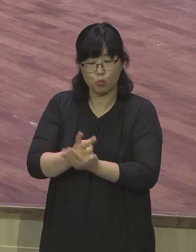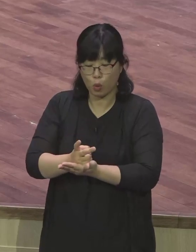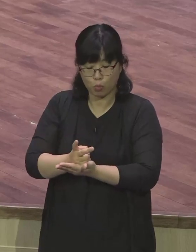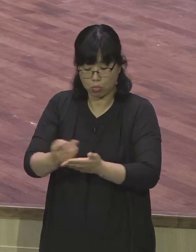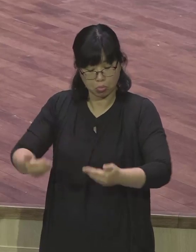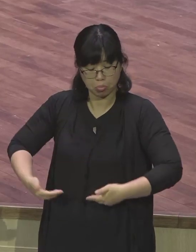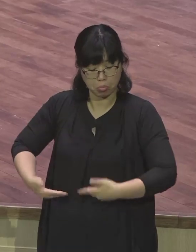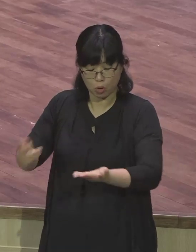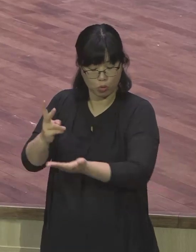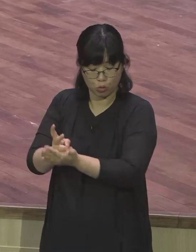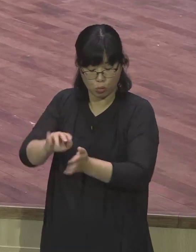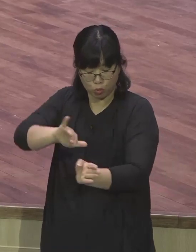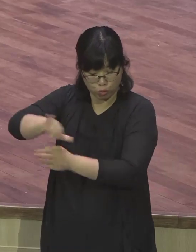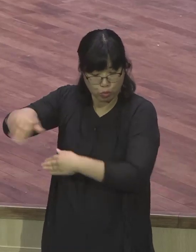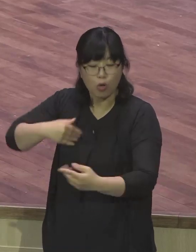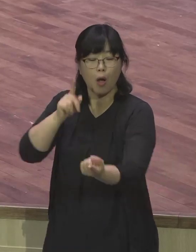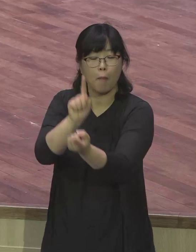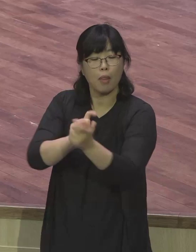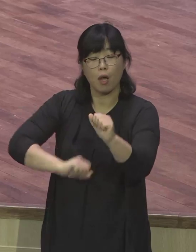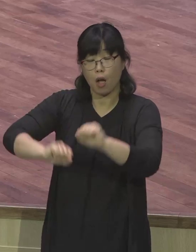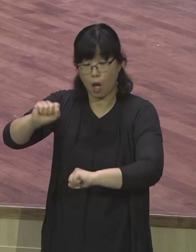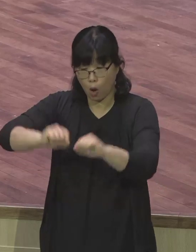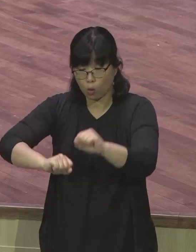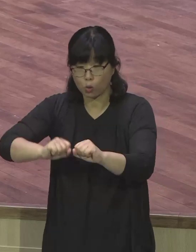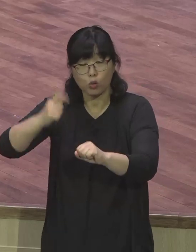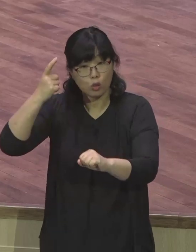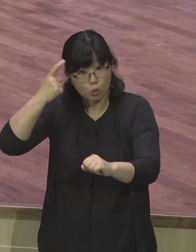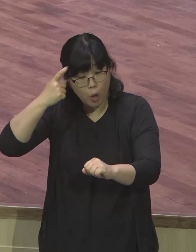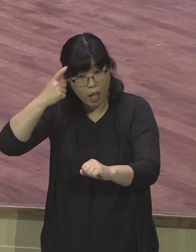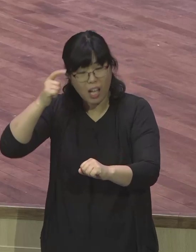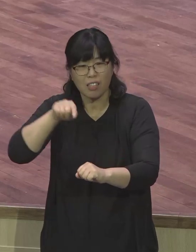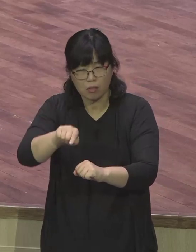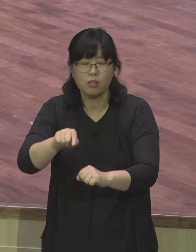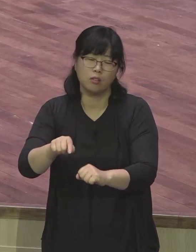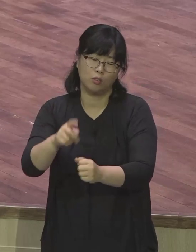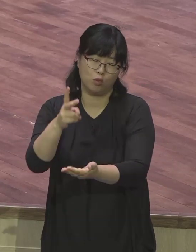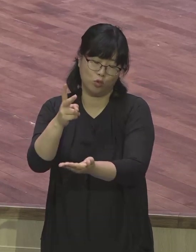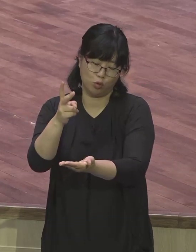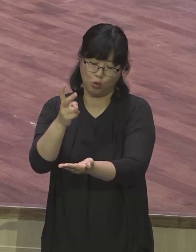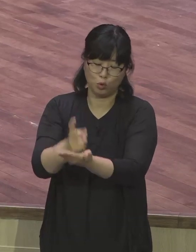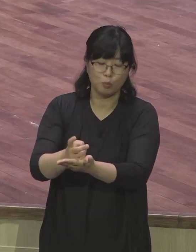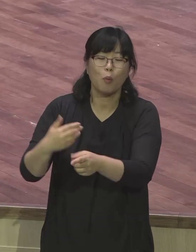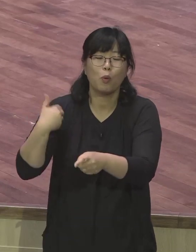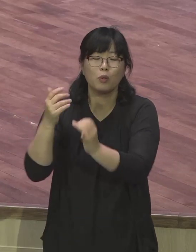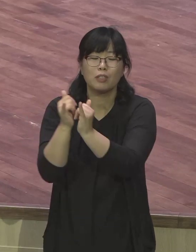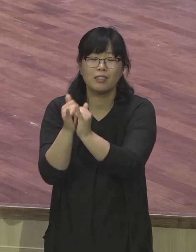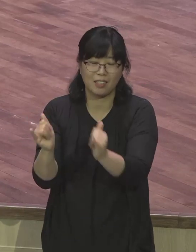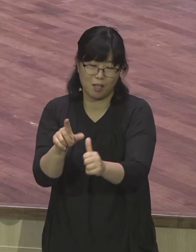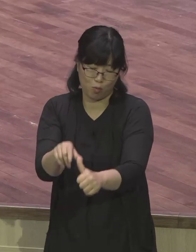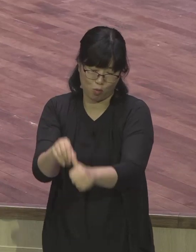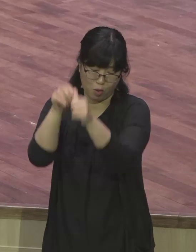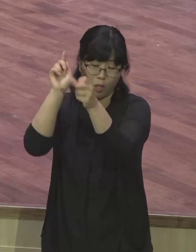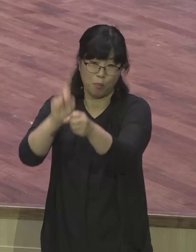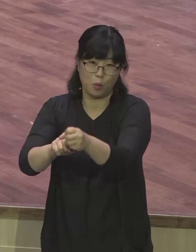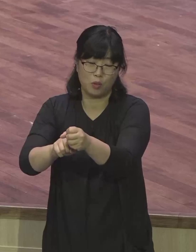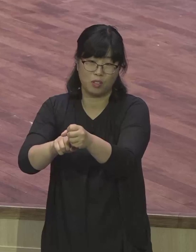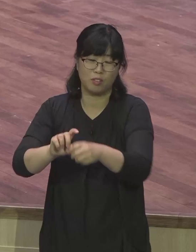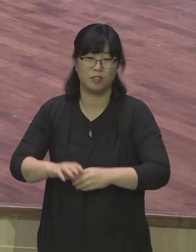하며 또 그 다음에 21절과 22절을 말씀해 보면 율법 없는 자에게는 율법 없는 자와 같이 된 것은 율법 없는 자들을